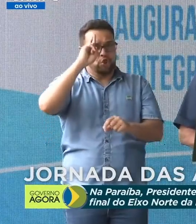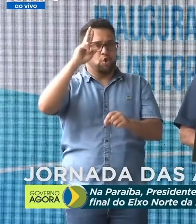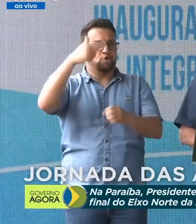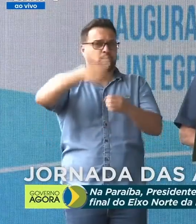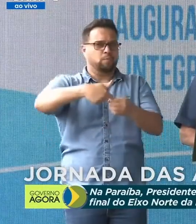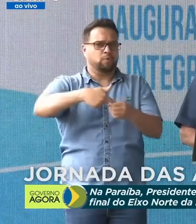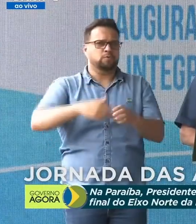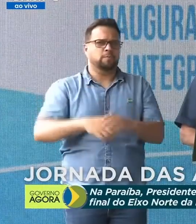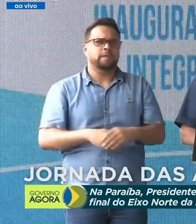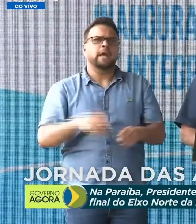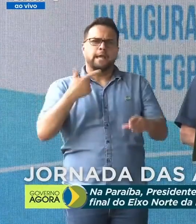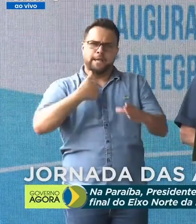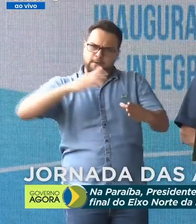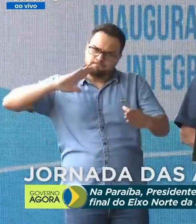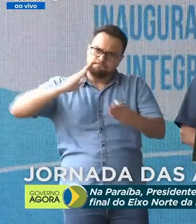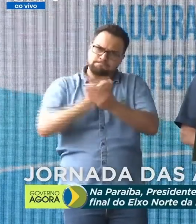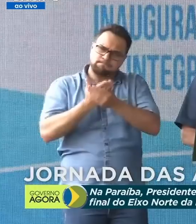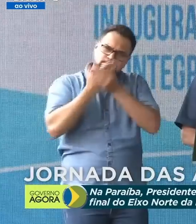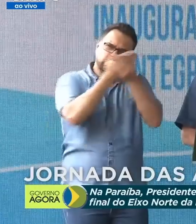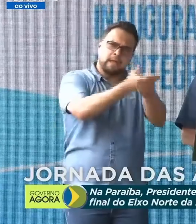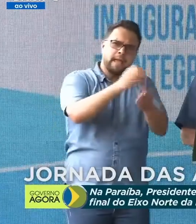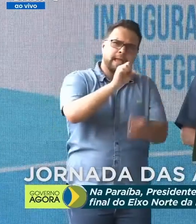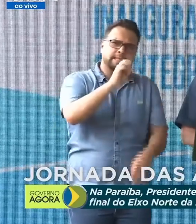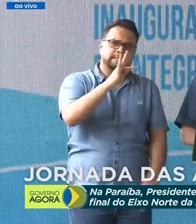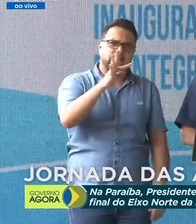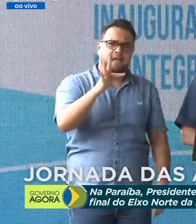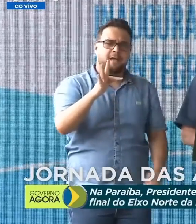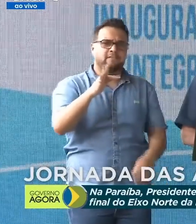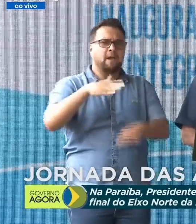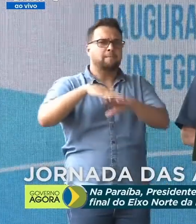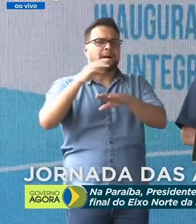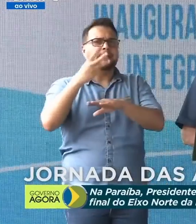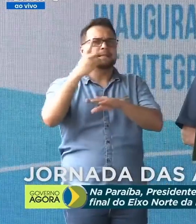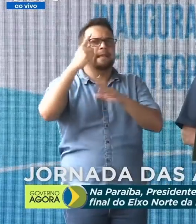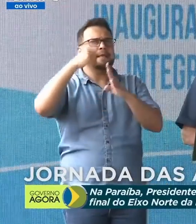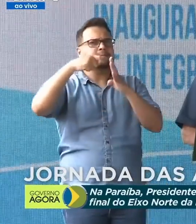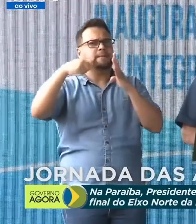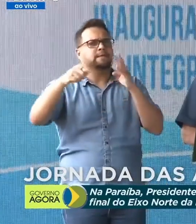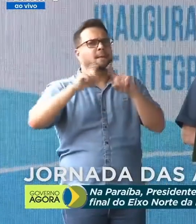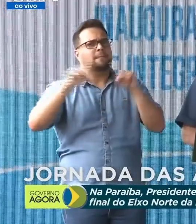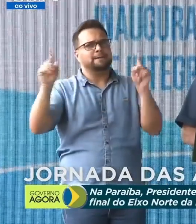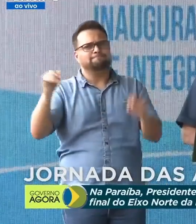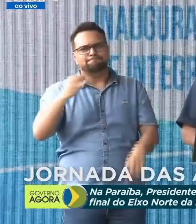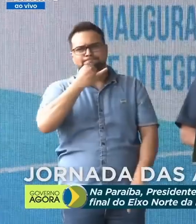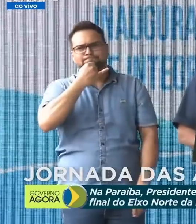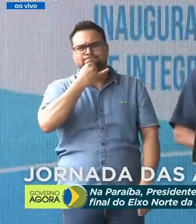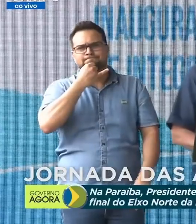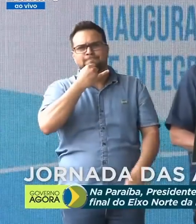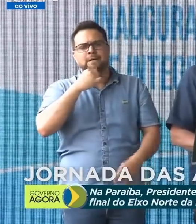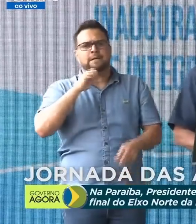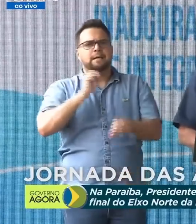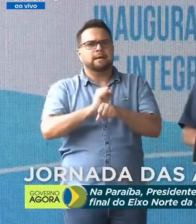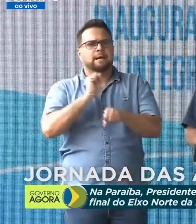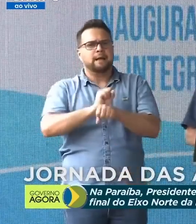Entrei com uma ação no Supremo há mais de três meses. Lamentavelmente, o Supremo não decide.